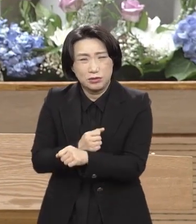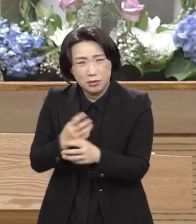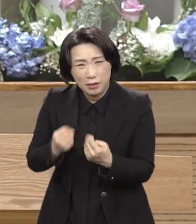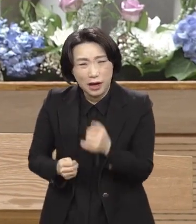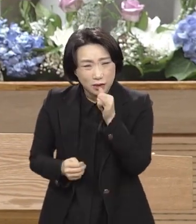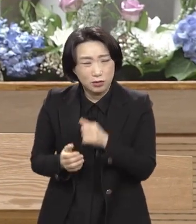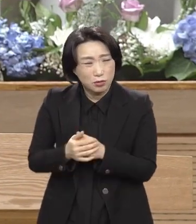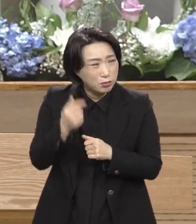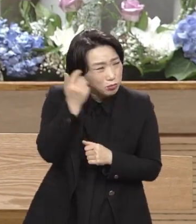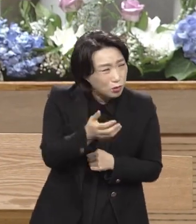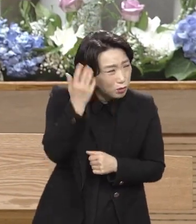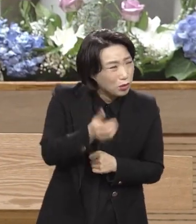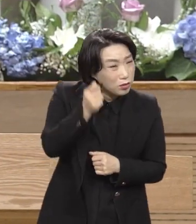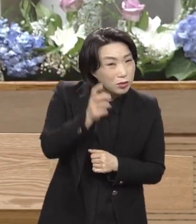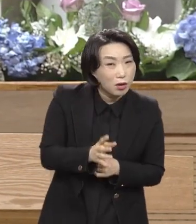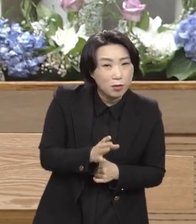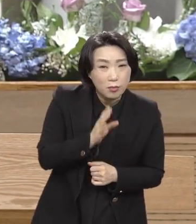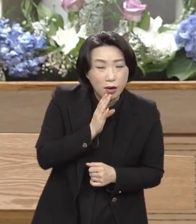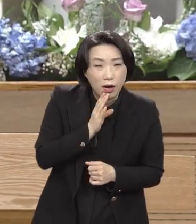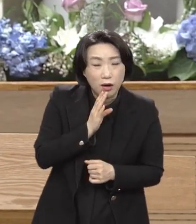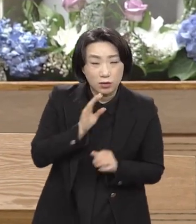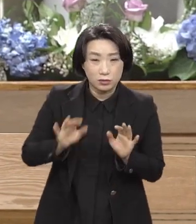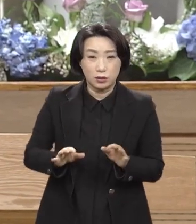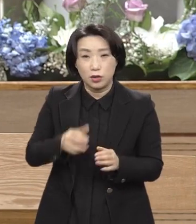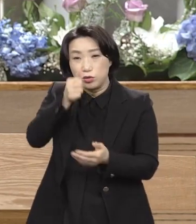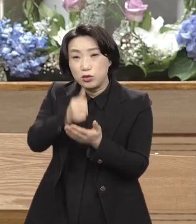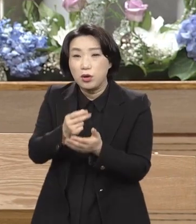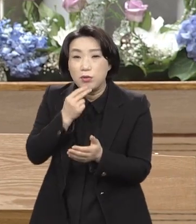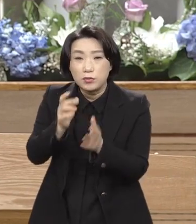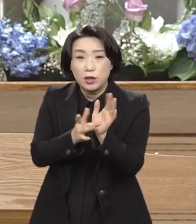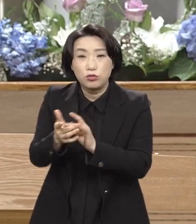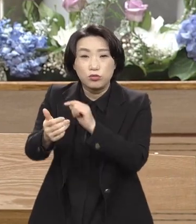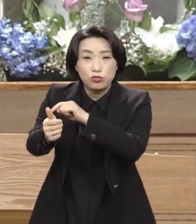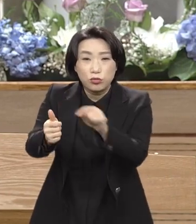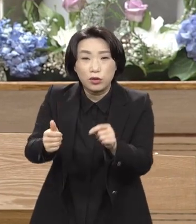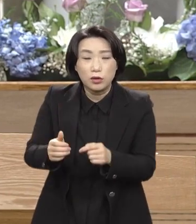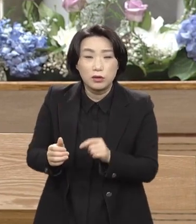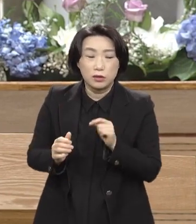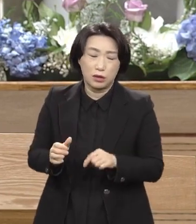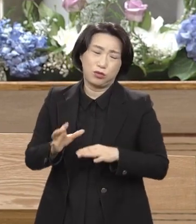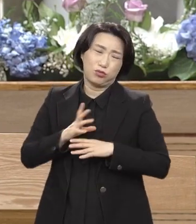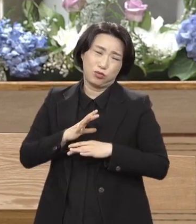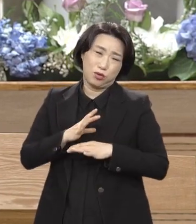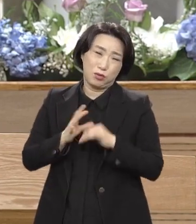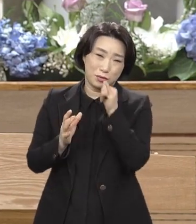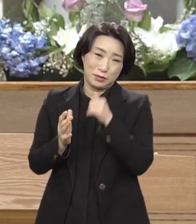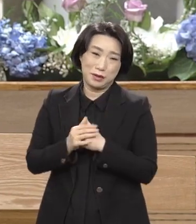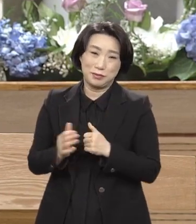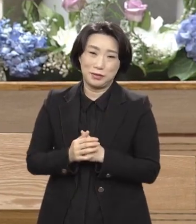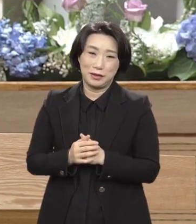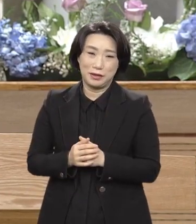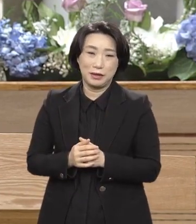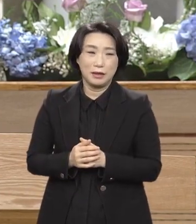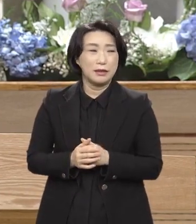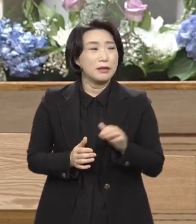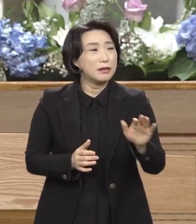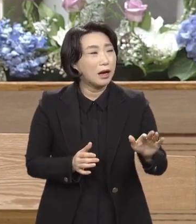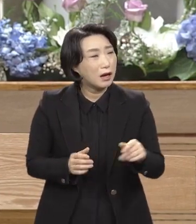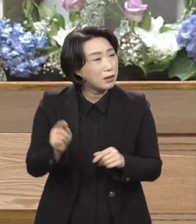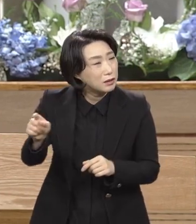지옥 없는 예수를 죽이는 것이 얼마나 두려웠으면 그 사람의 피에